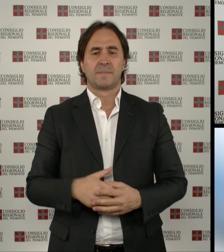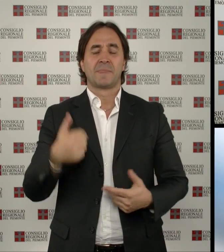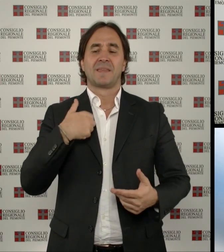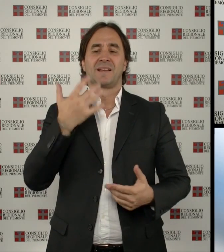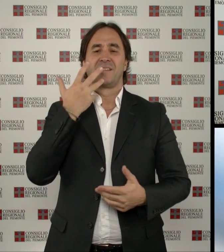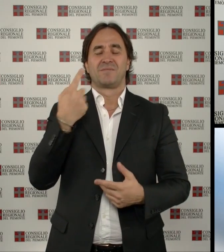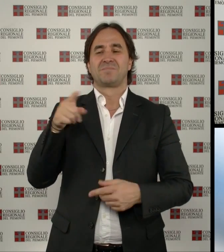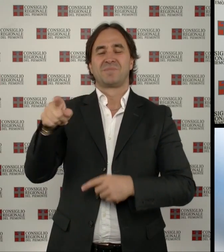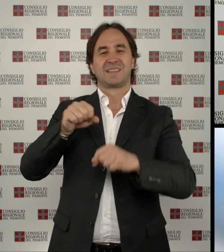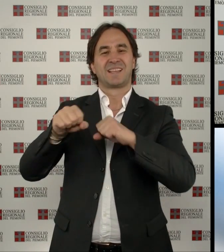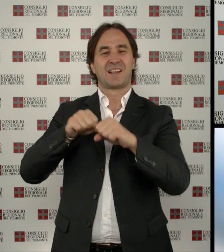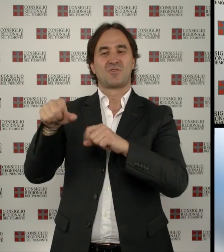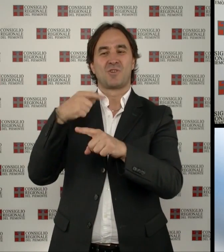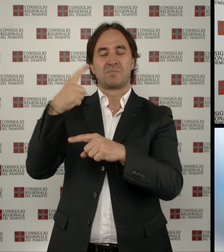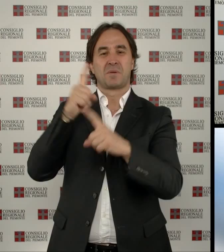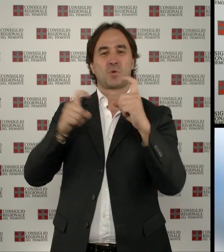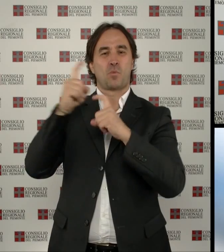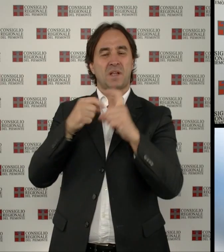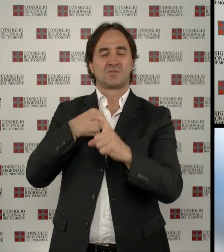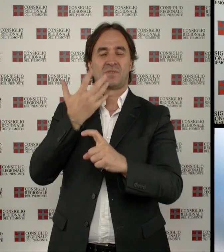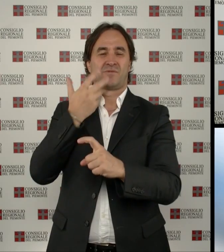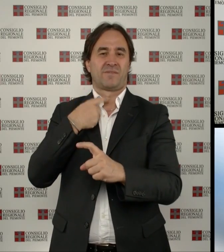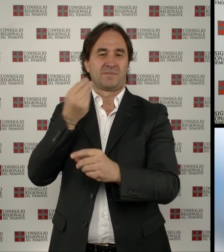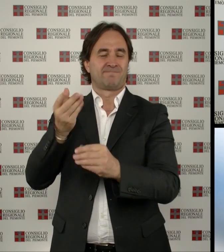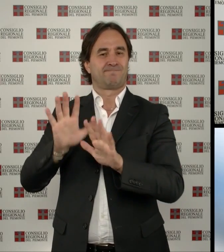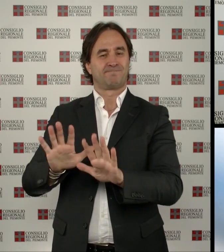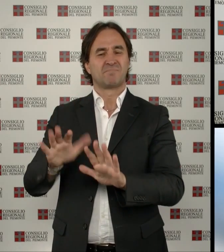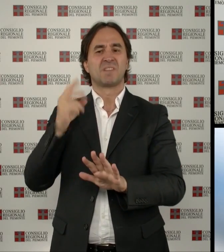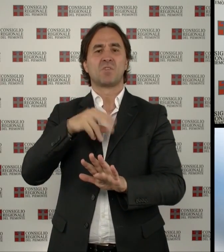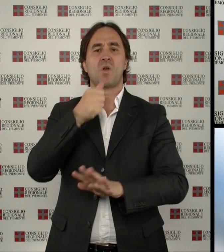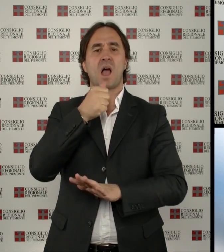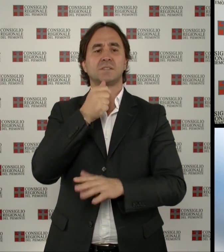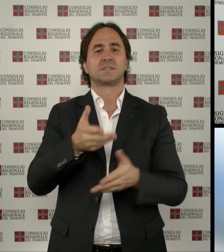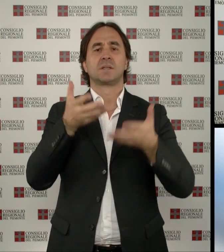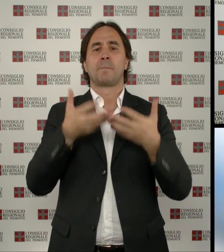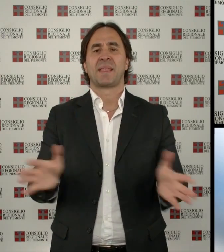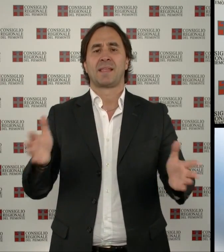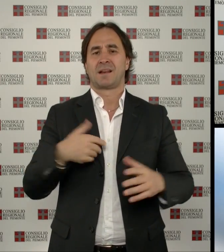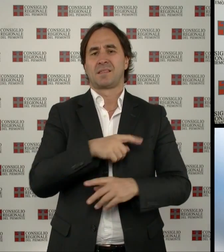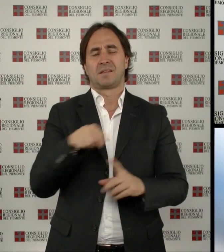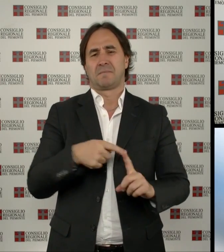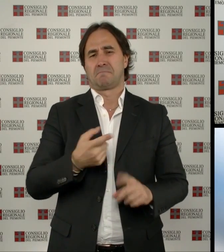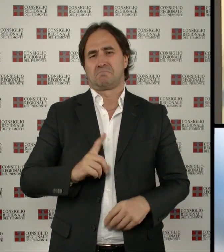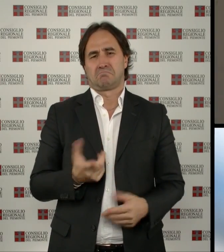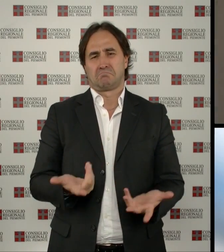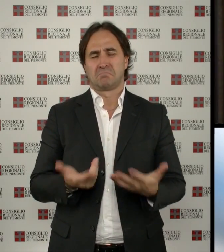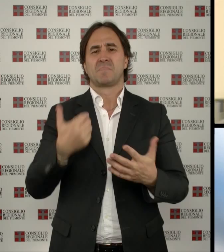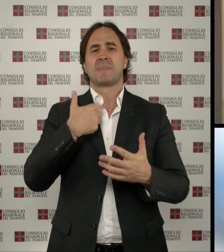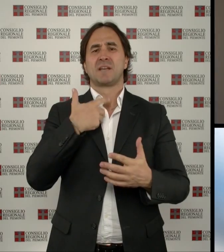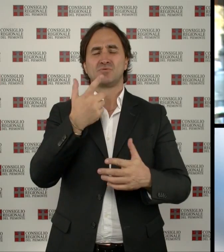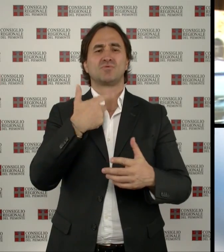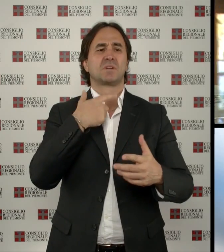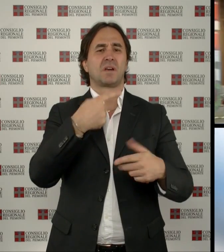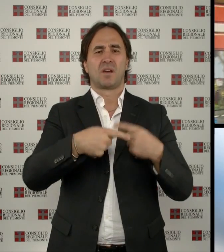direttore, dicendo che Asti non sta perdendo tutto e soprattutto ci sono investitori e imprenditori che